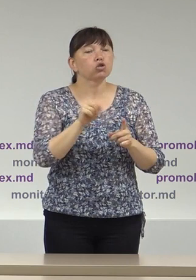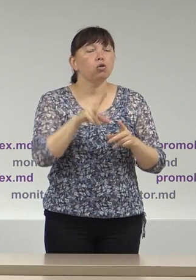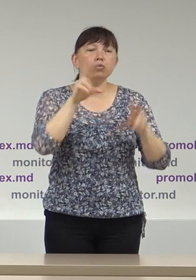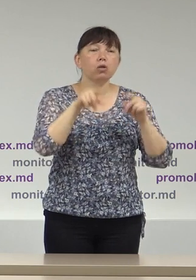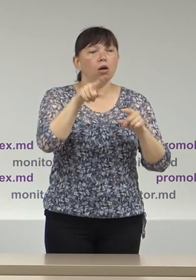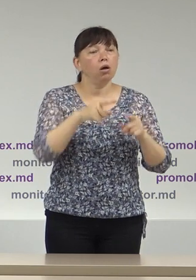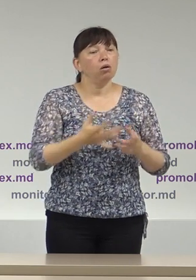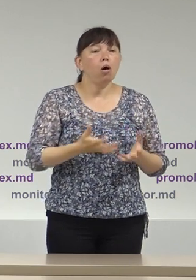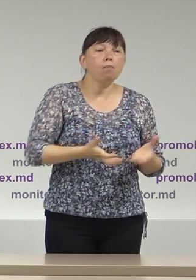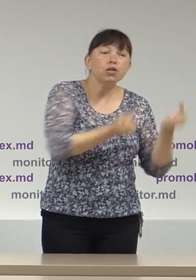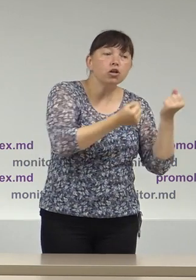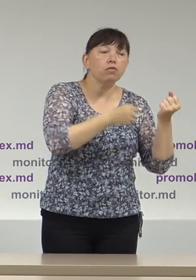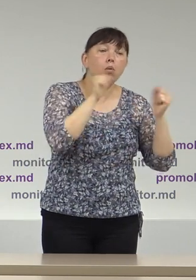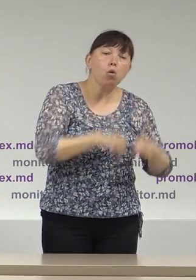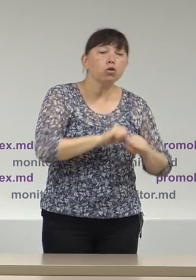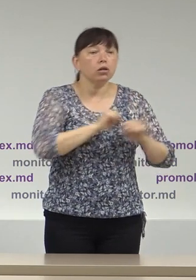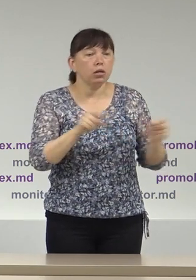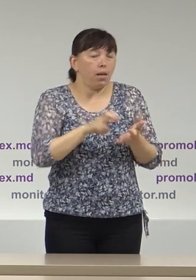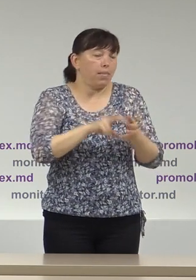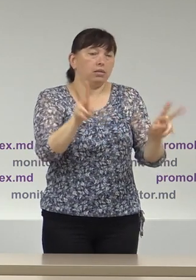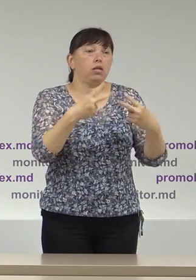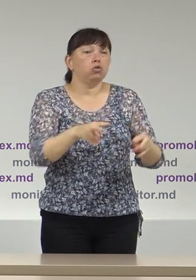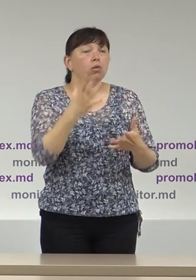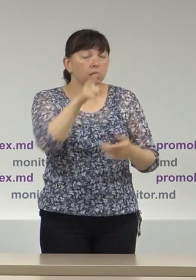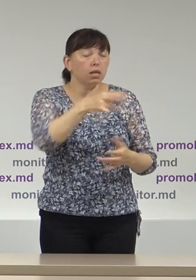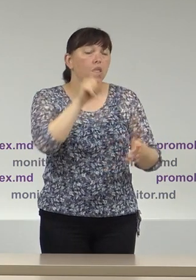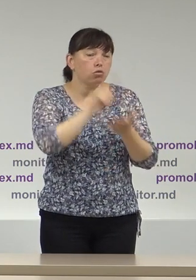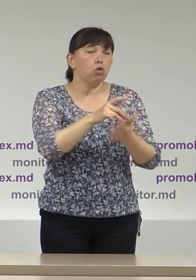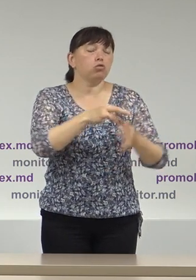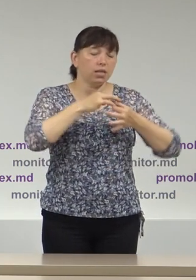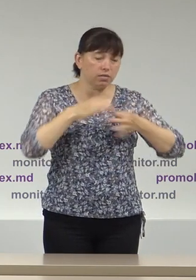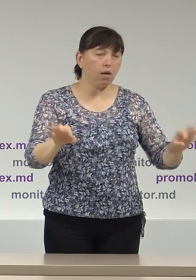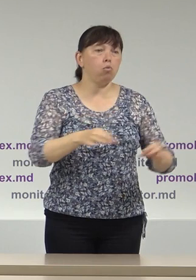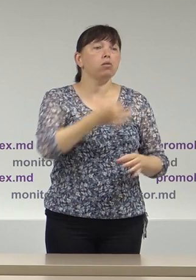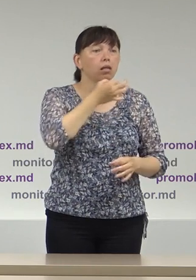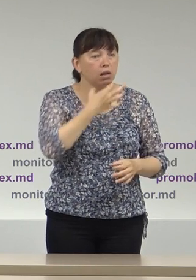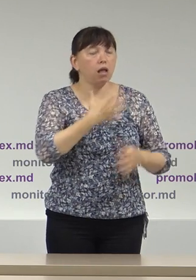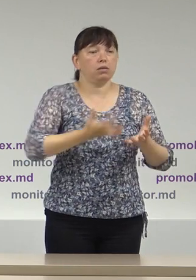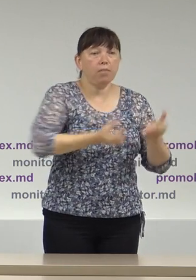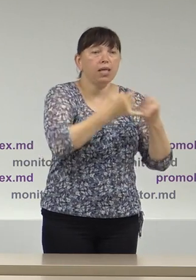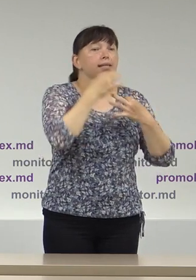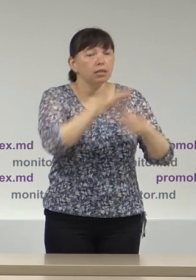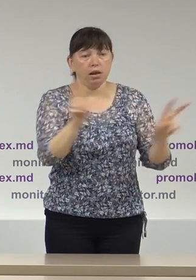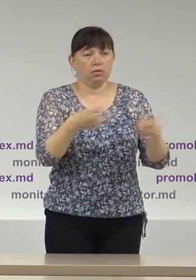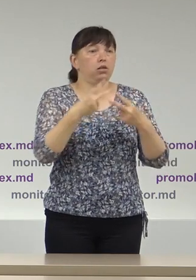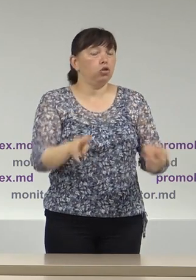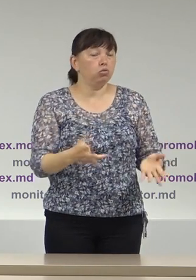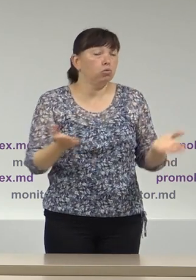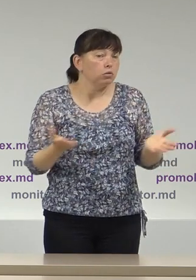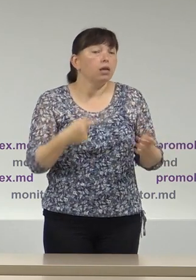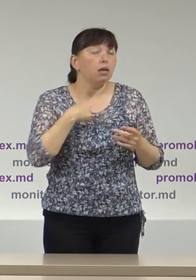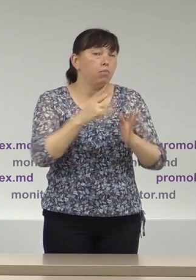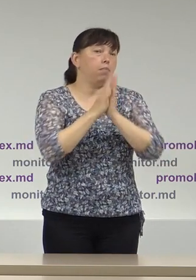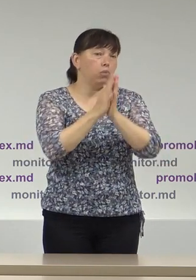sau nu a vreunui partid sau candidat Deci atragem atenție în mod special la această previdere la acest standard internațional și